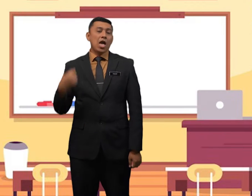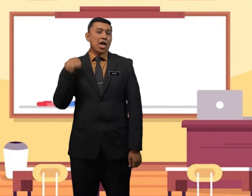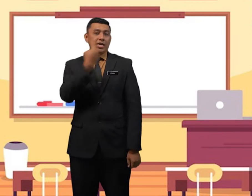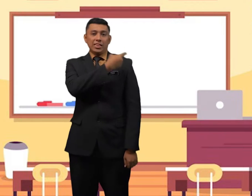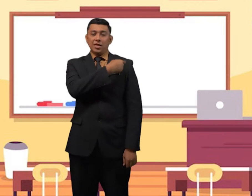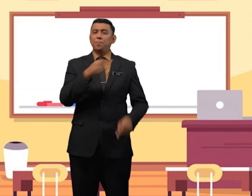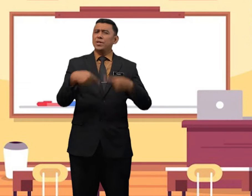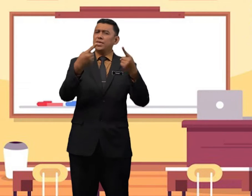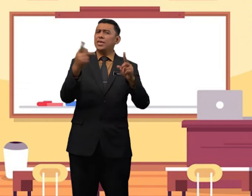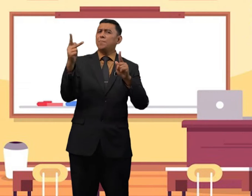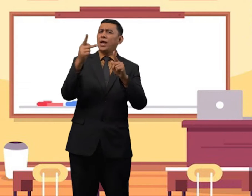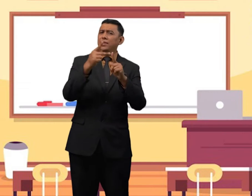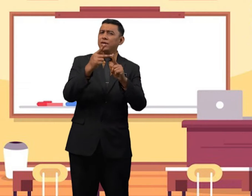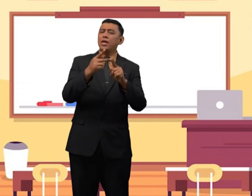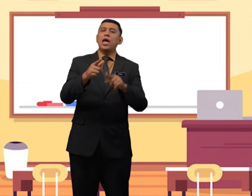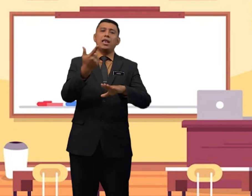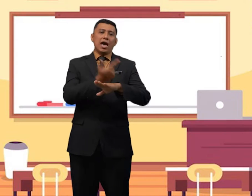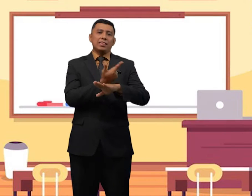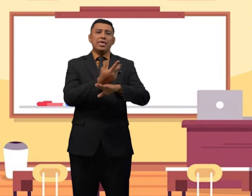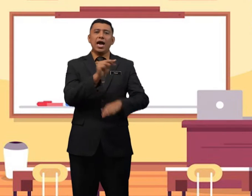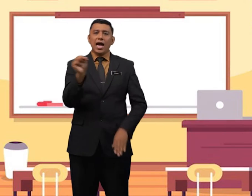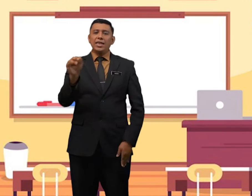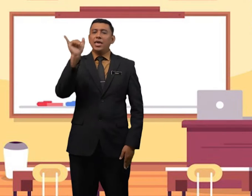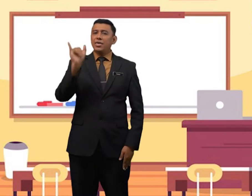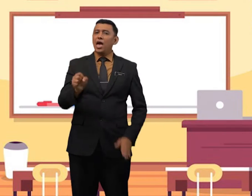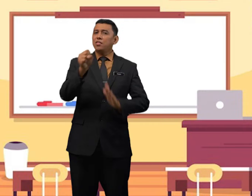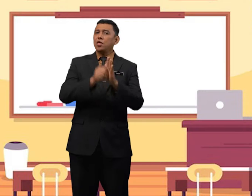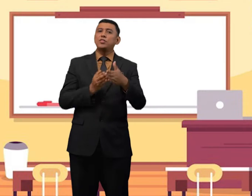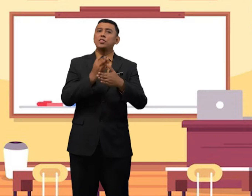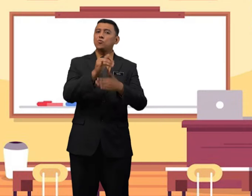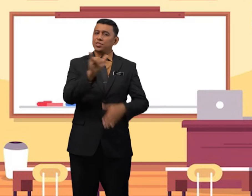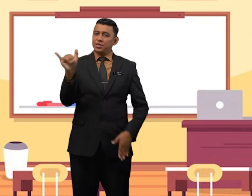Kita pergi kepada latihan yang seterusnya.